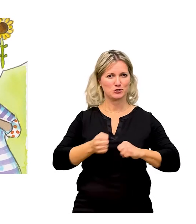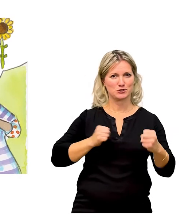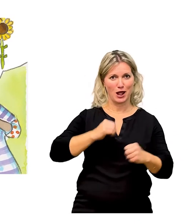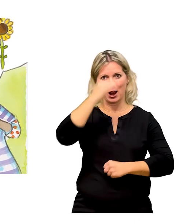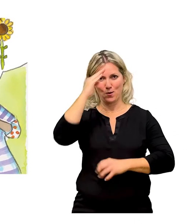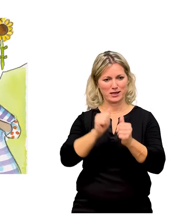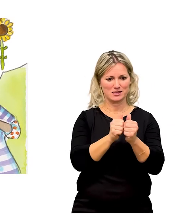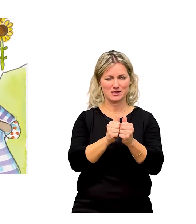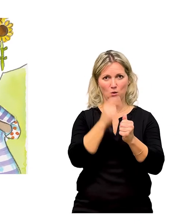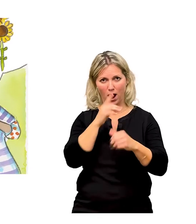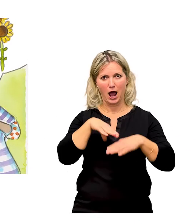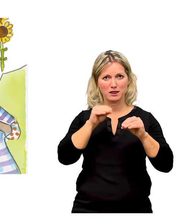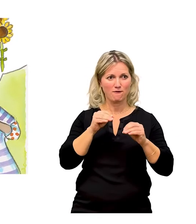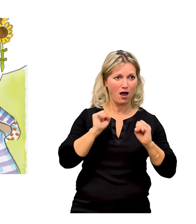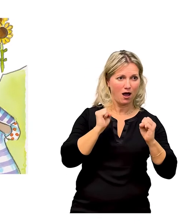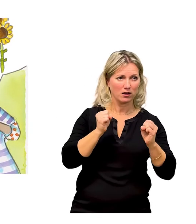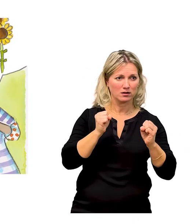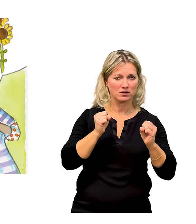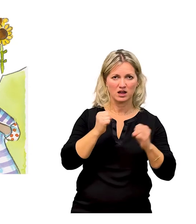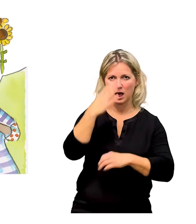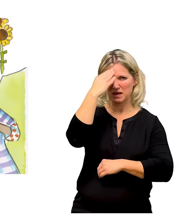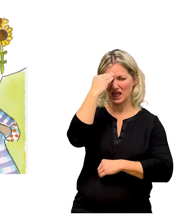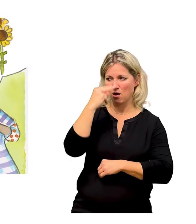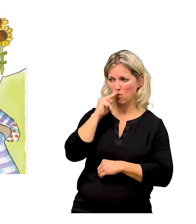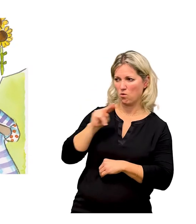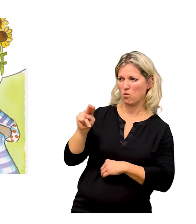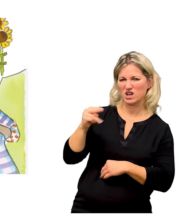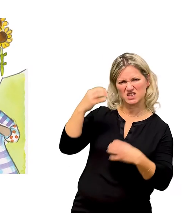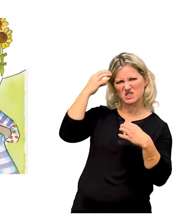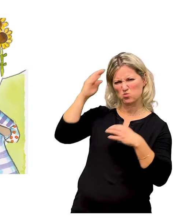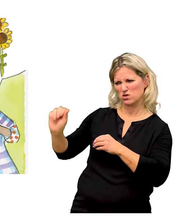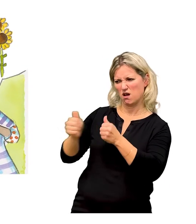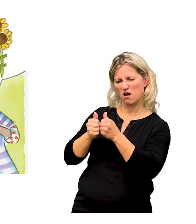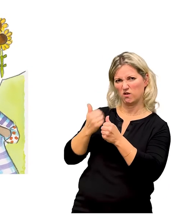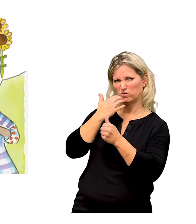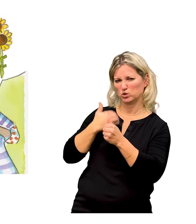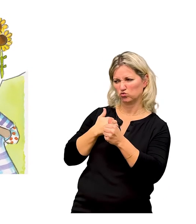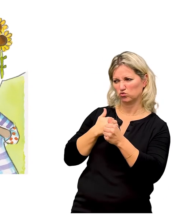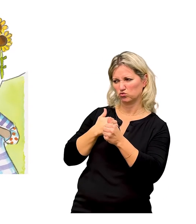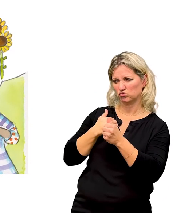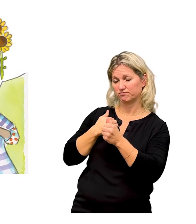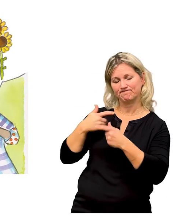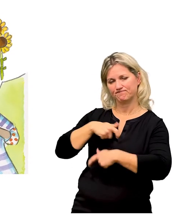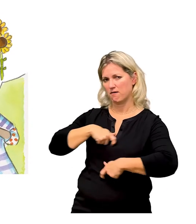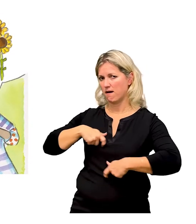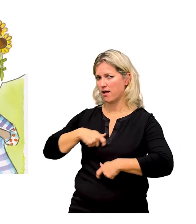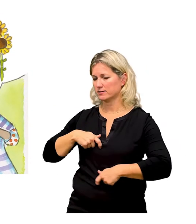an nickt. Die beiden wollen gleich anfangen. Aber Matteo würde lieber mit Suna zusammenarbeiten. Alex